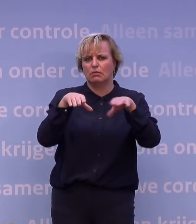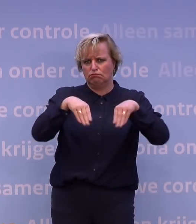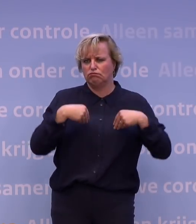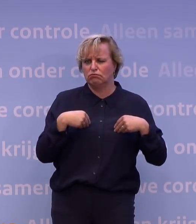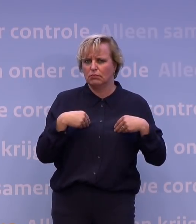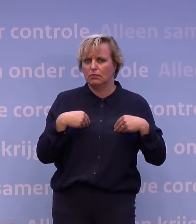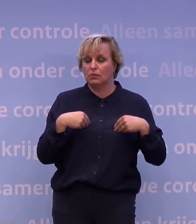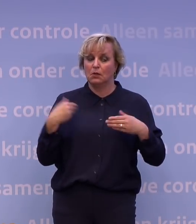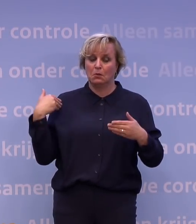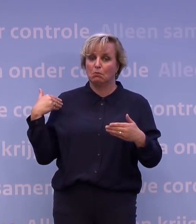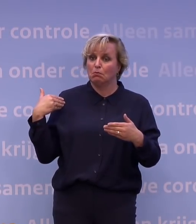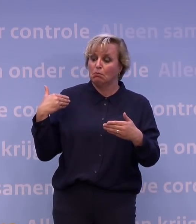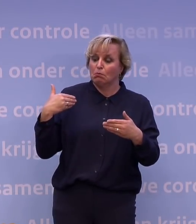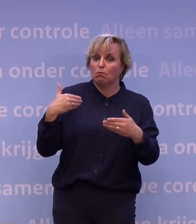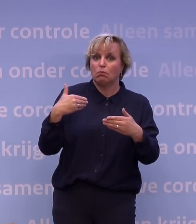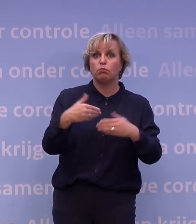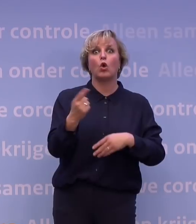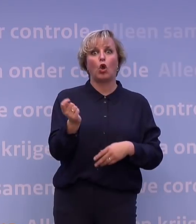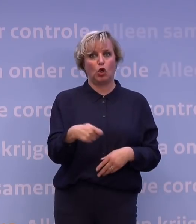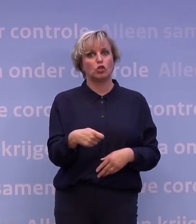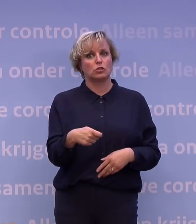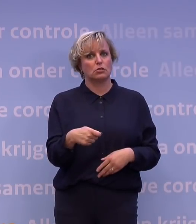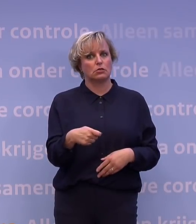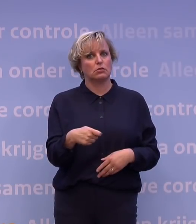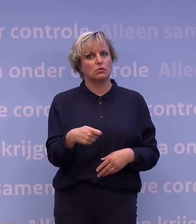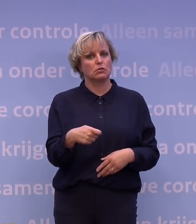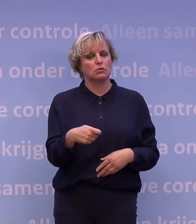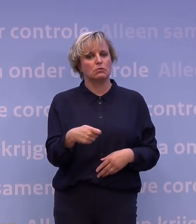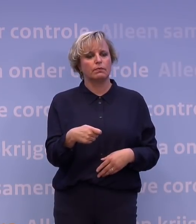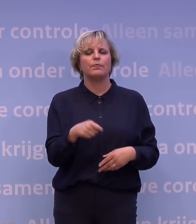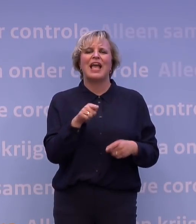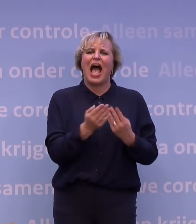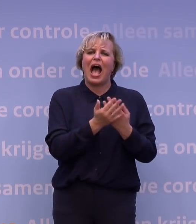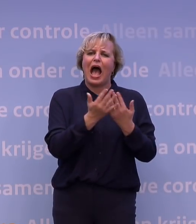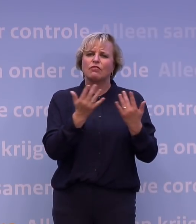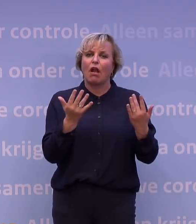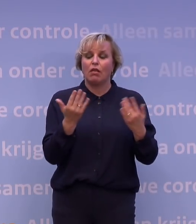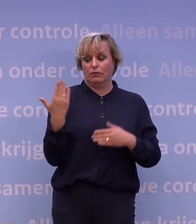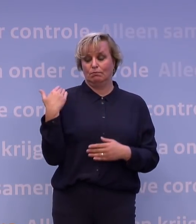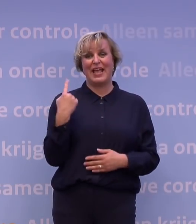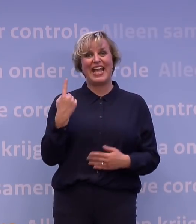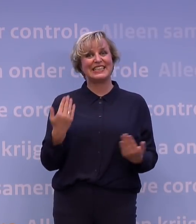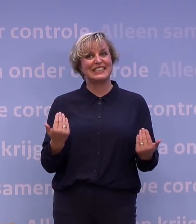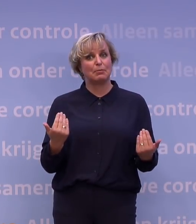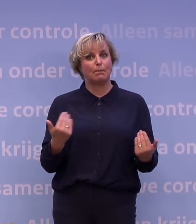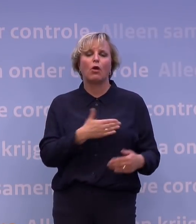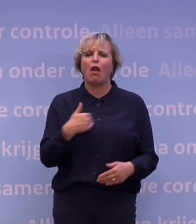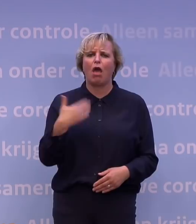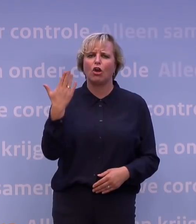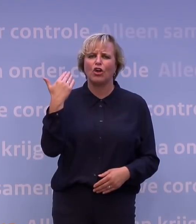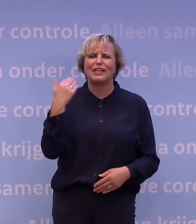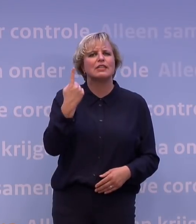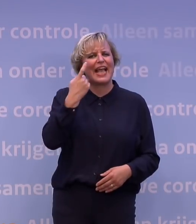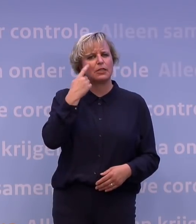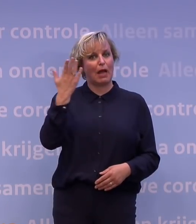vrij lang, is dat ook mogelijk geweest. Als je gewoon kijkt naar de aantallen, rond 1 september, dat is niet zo gek lang geleden, namelijk nog